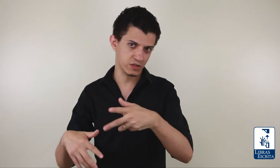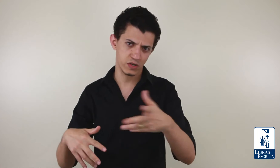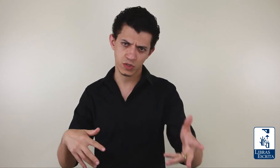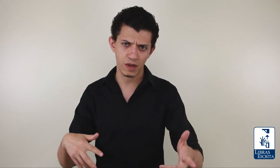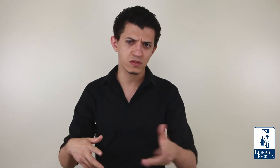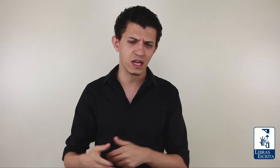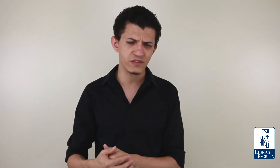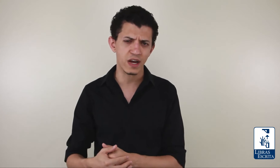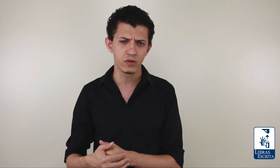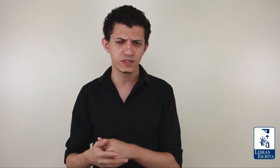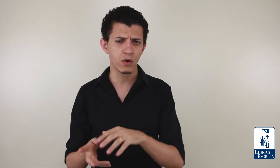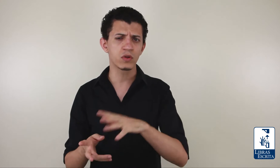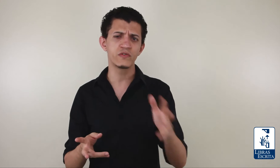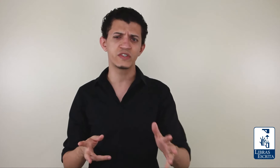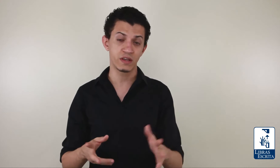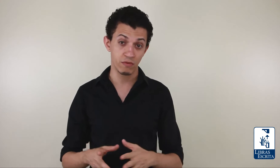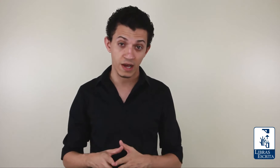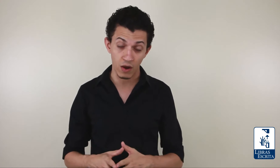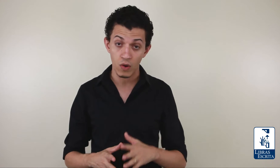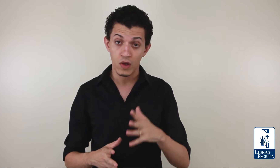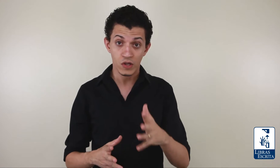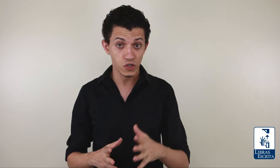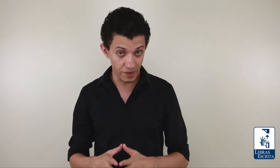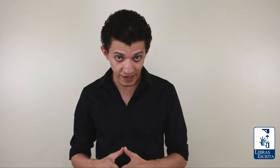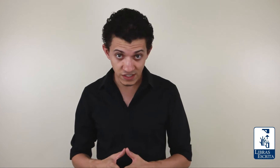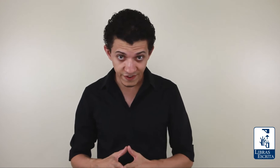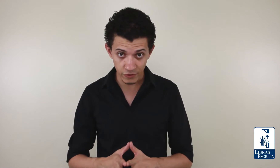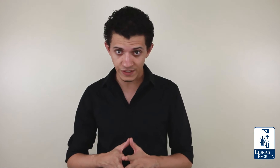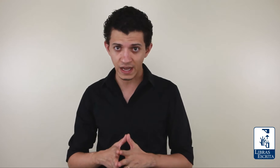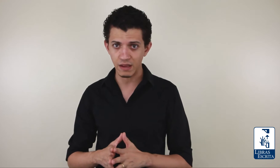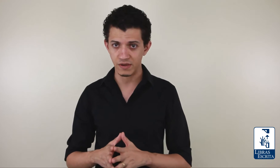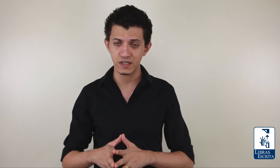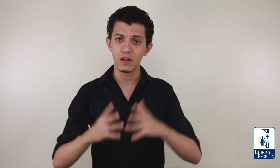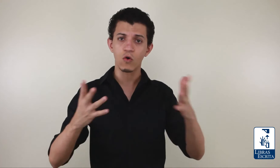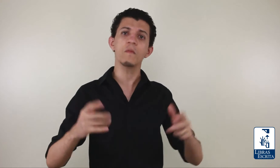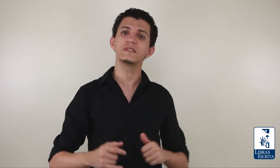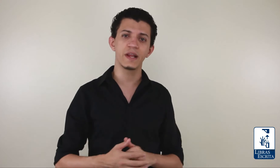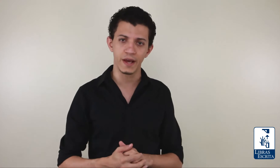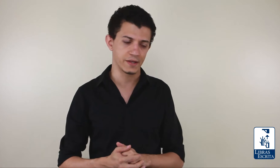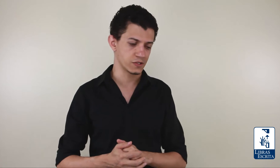que são chamados classificadores. Tem outros vídeos aqui no canal sobre classificadores da Libras. Então, como que seria isso?